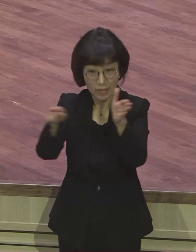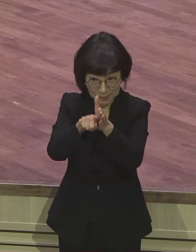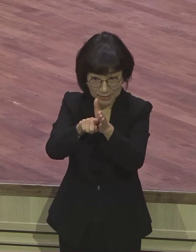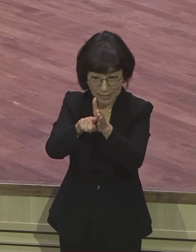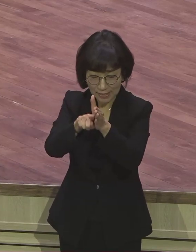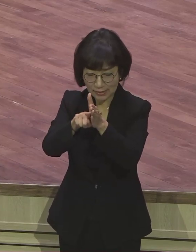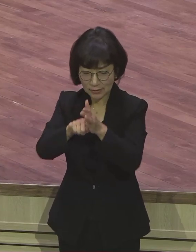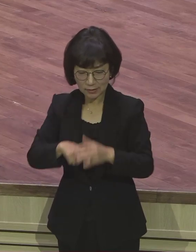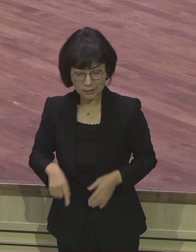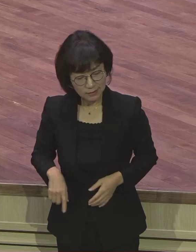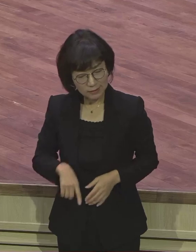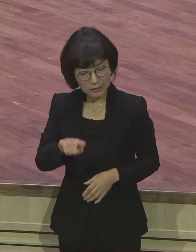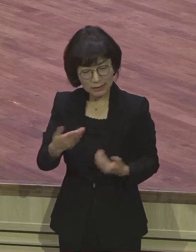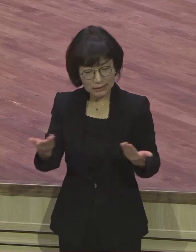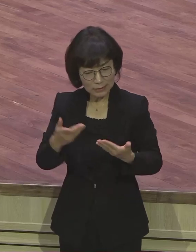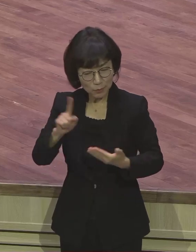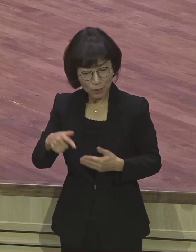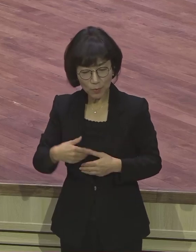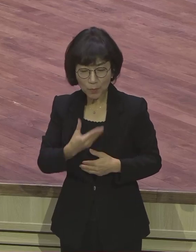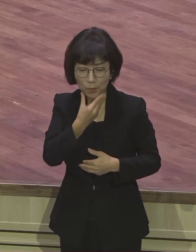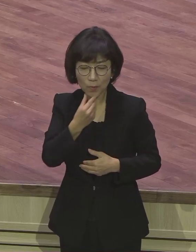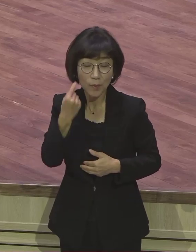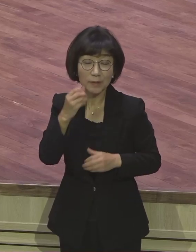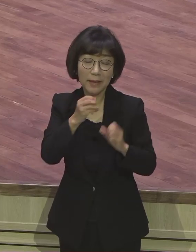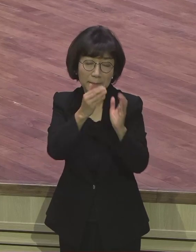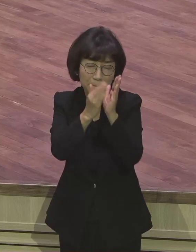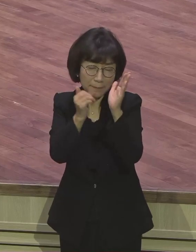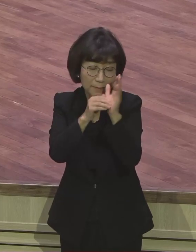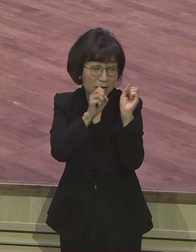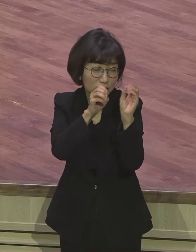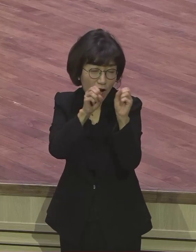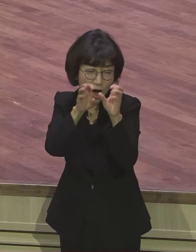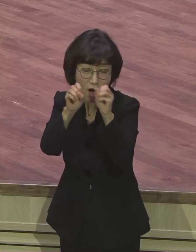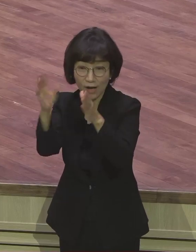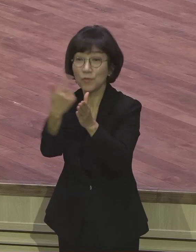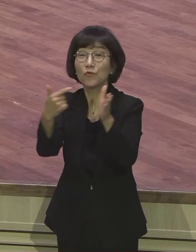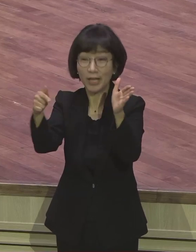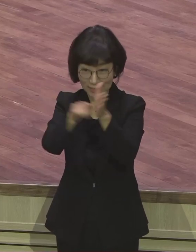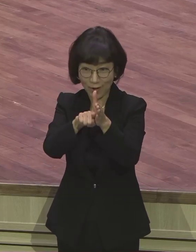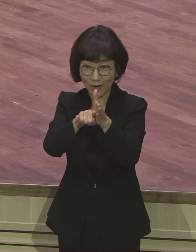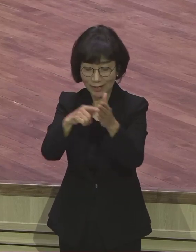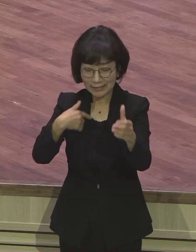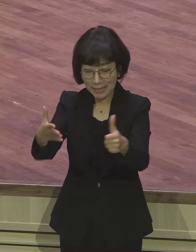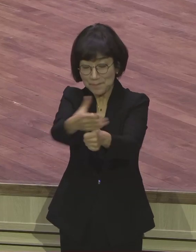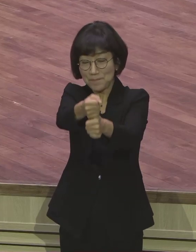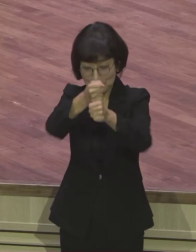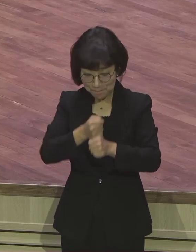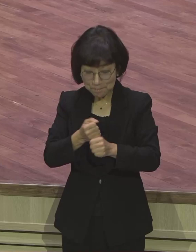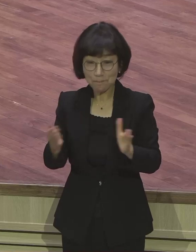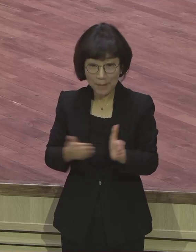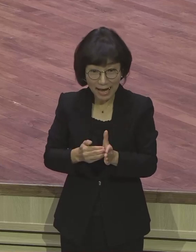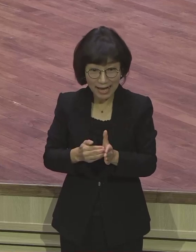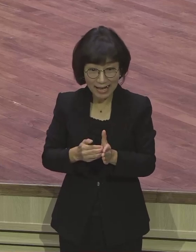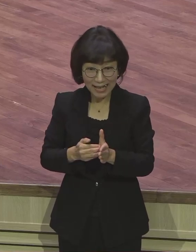뭐예요? 복음의 비밀입니다. 복음의 비밀을 담대히 알리겠다. 복음 때문에 갇혀왔는데 또 복음을 말하는 거예요.